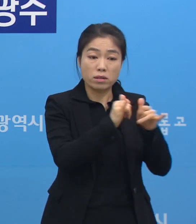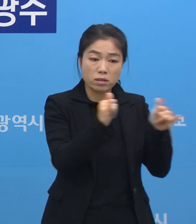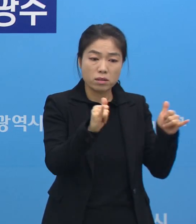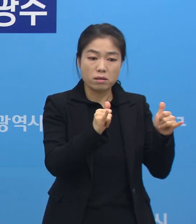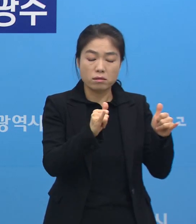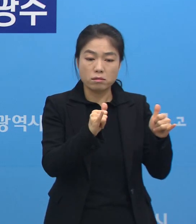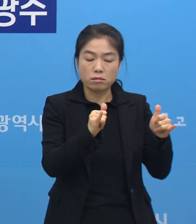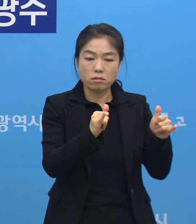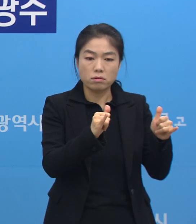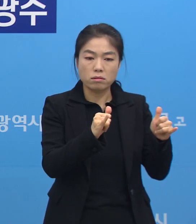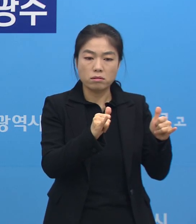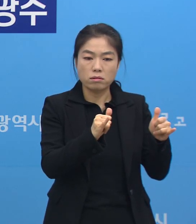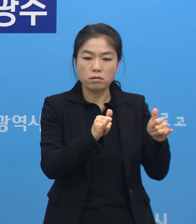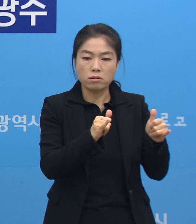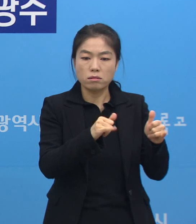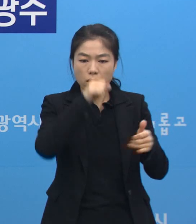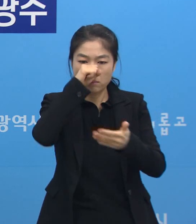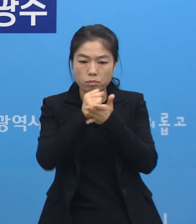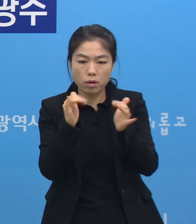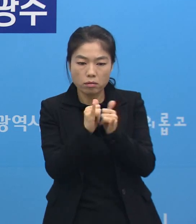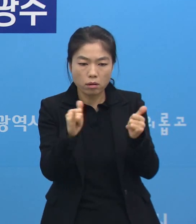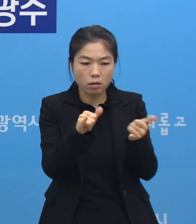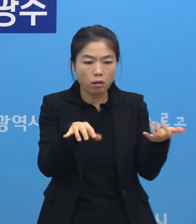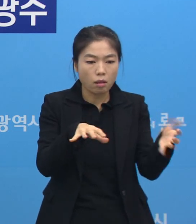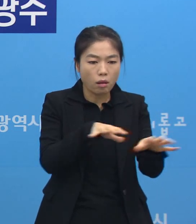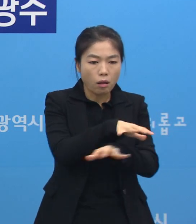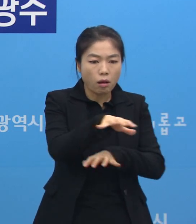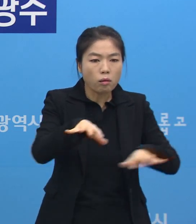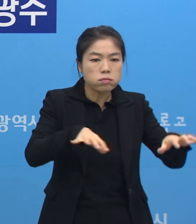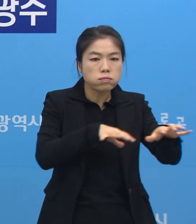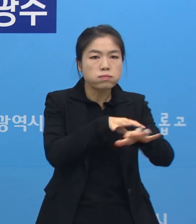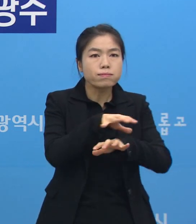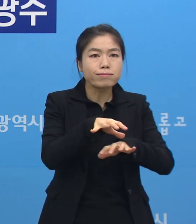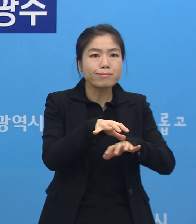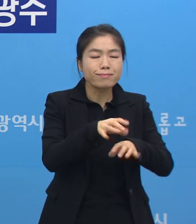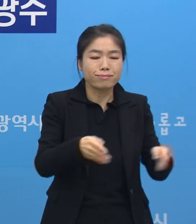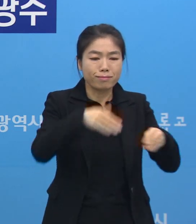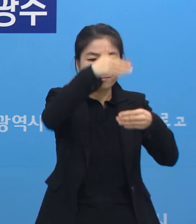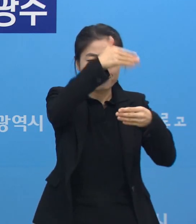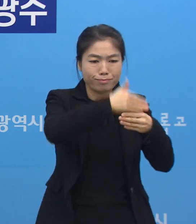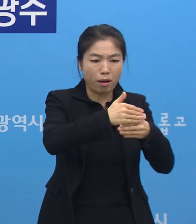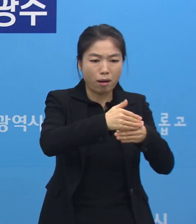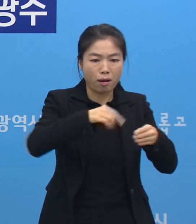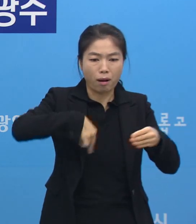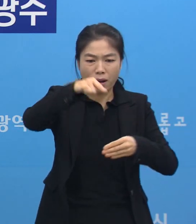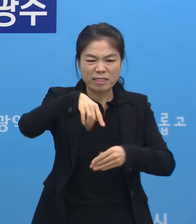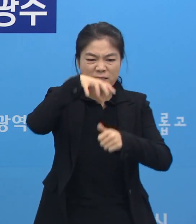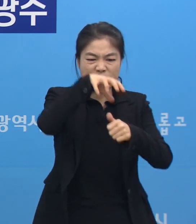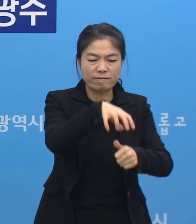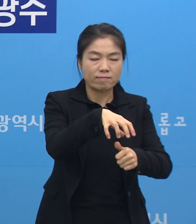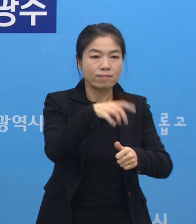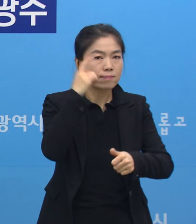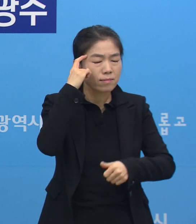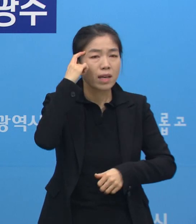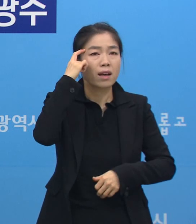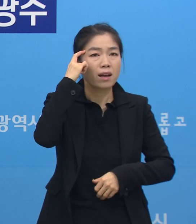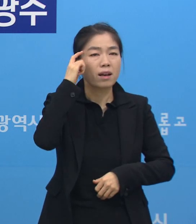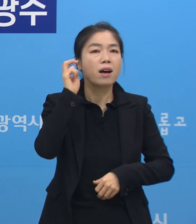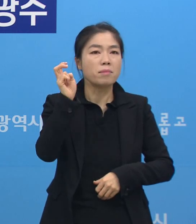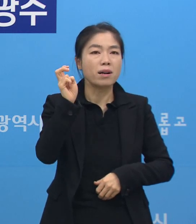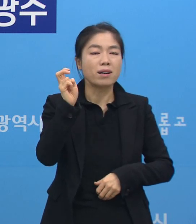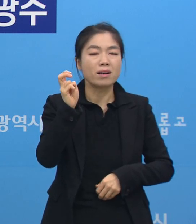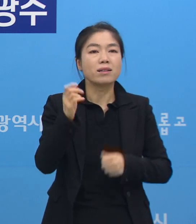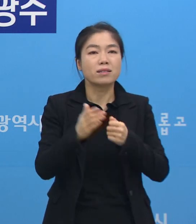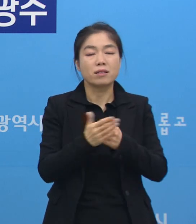비확진자가 섞여 있는데 그 시설을 완전히 폐쇄를 하고 이동을 못하게 하는 걸로 많이 인식이 되어 있어서